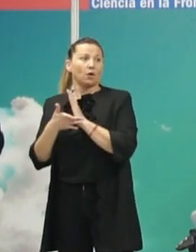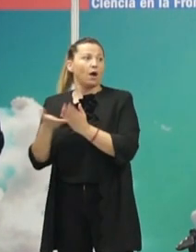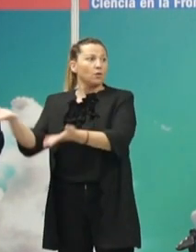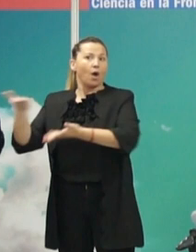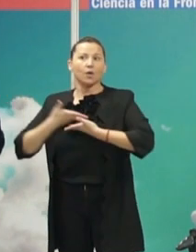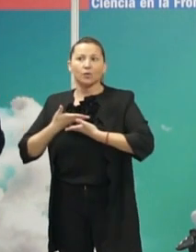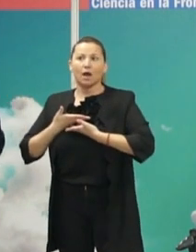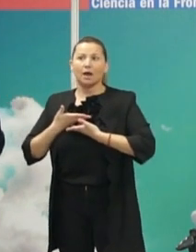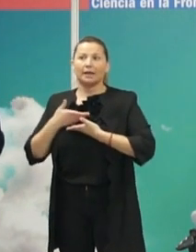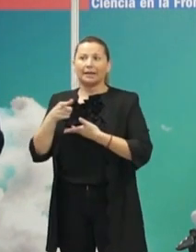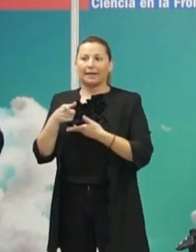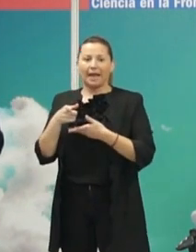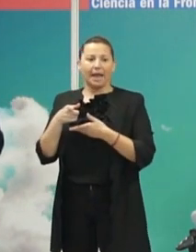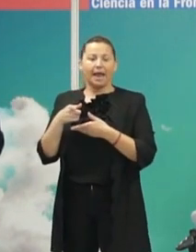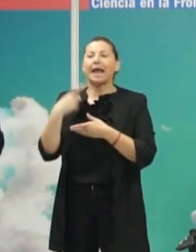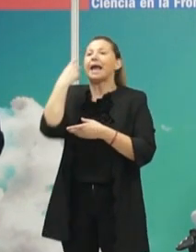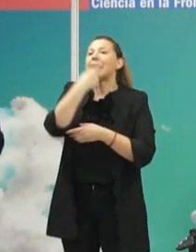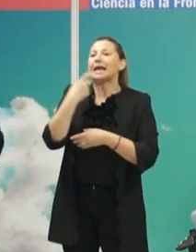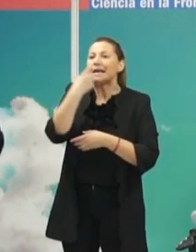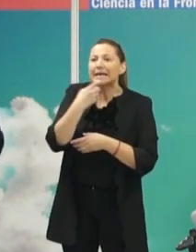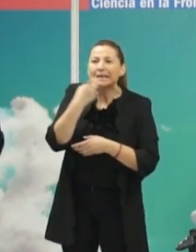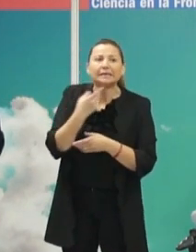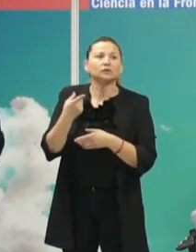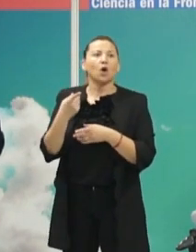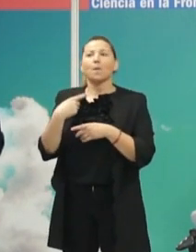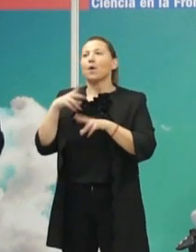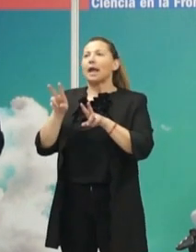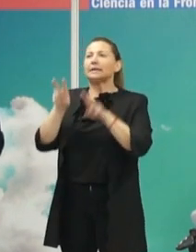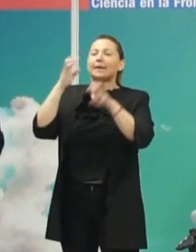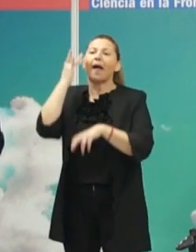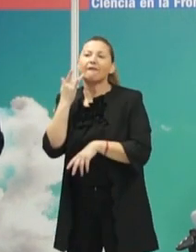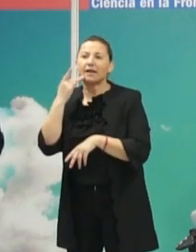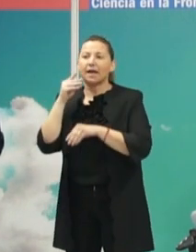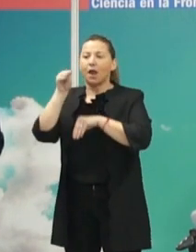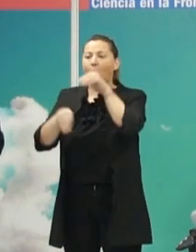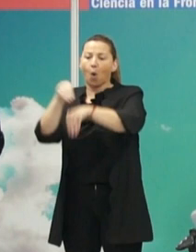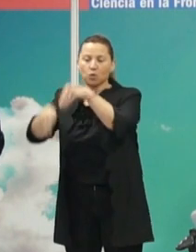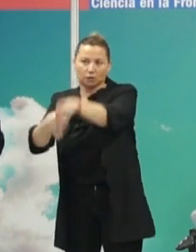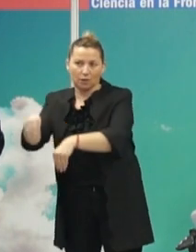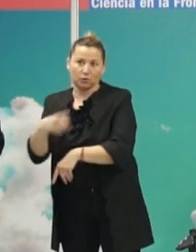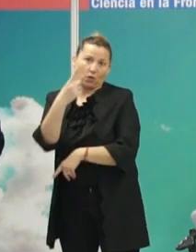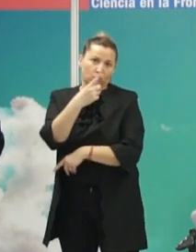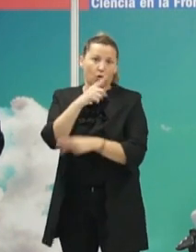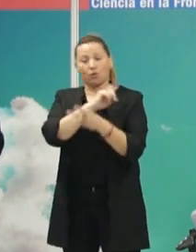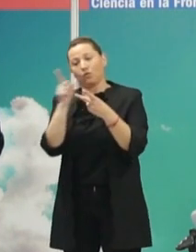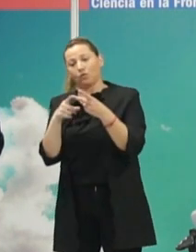permitiendo saber qué ritos tenían en función de las fechas de los cultivos, etc., en función de la astronomía. Ese sería uno.